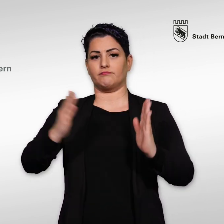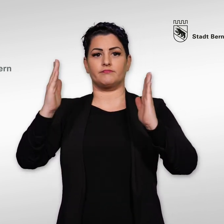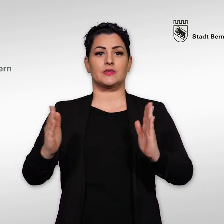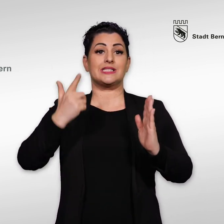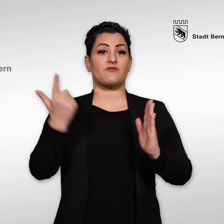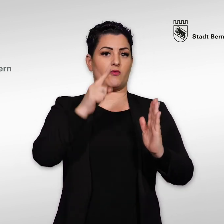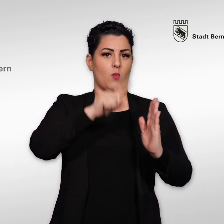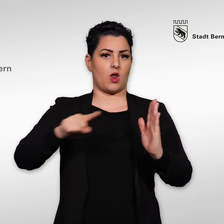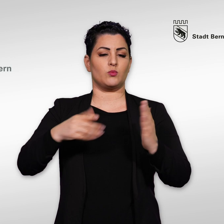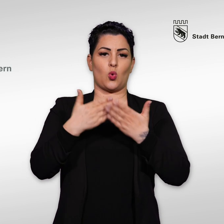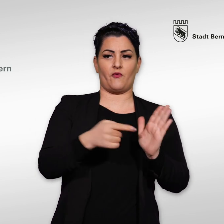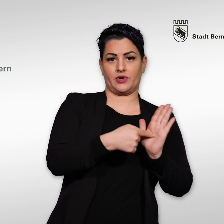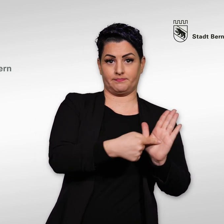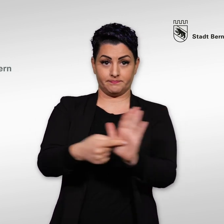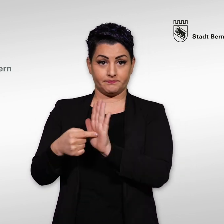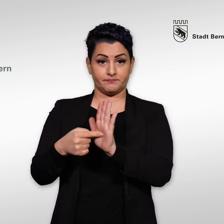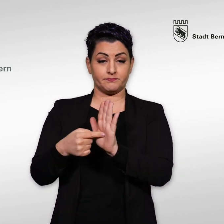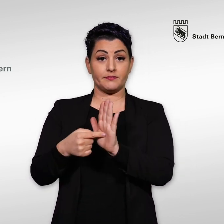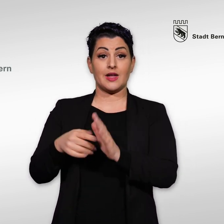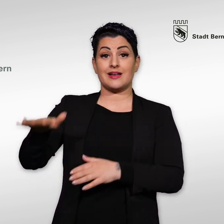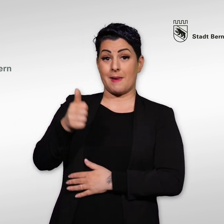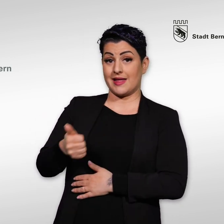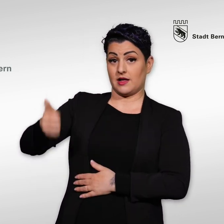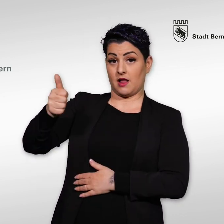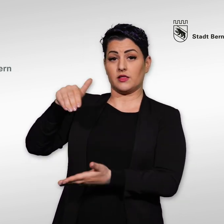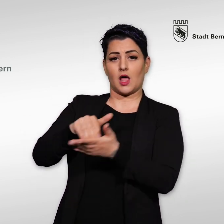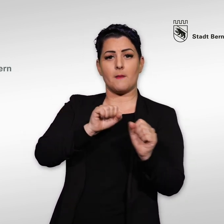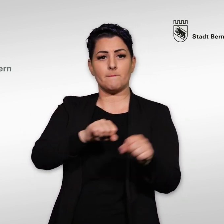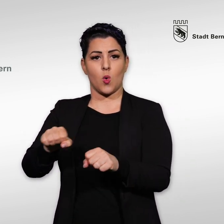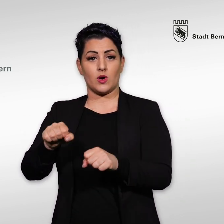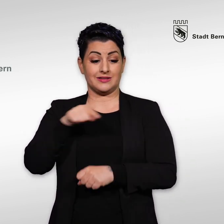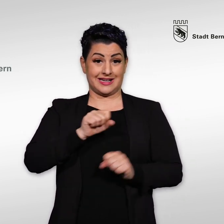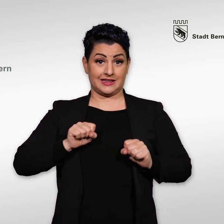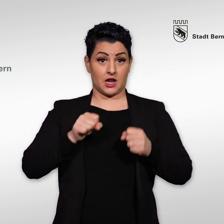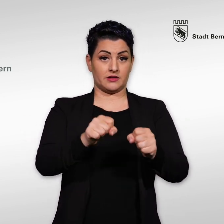Der Gemeinderat hat die Möglichkeit, einen Gegenvorschlag zur Initiative auszuarbeiten.